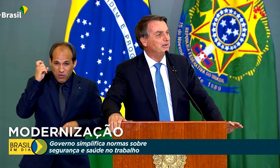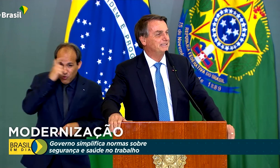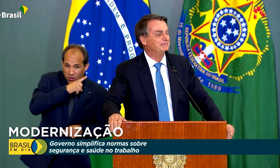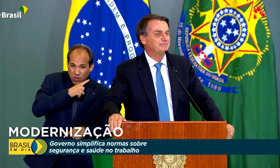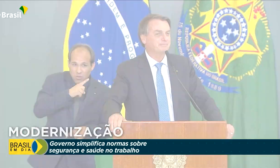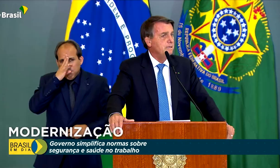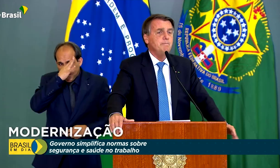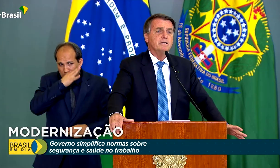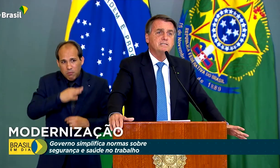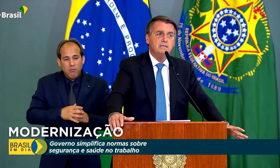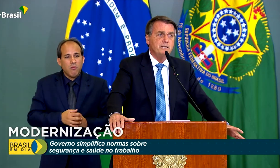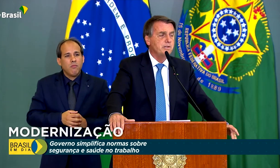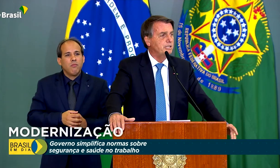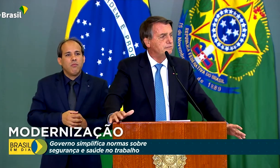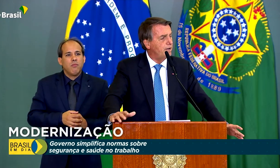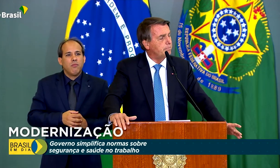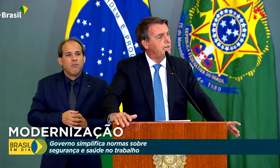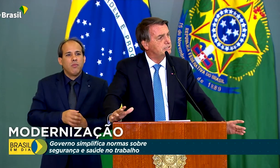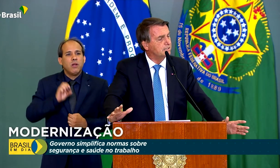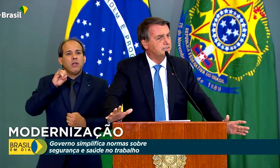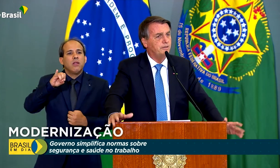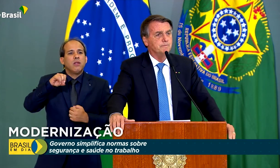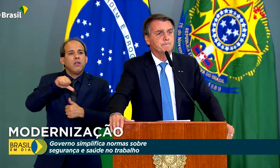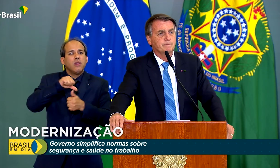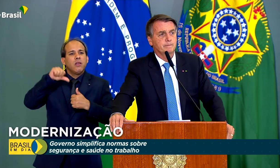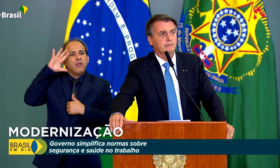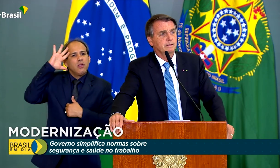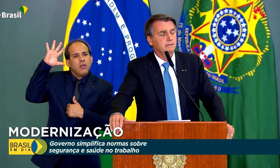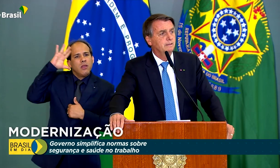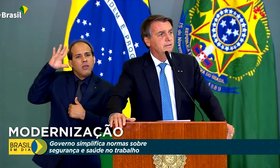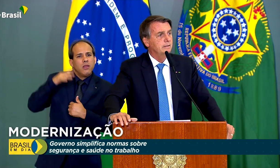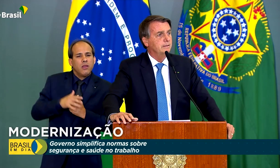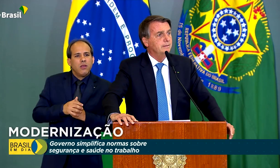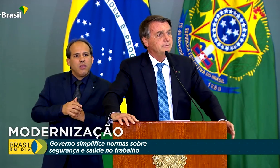É a mesma coisa. Imaginem se nós tivéssemos uma legislação